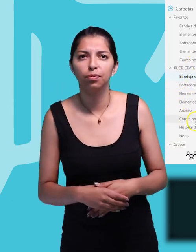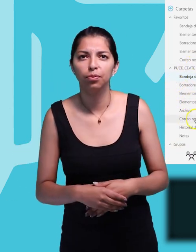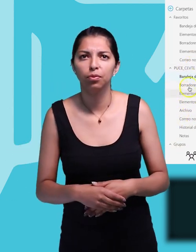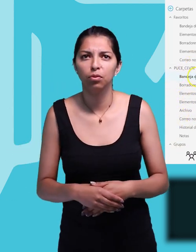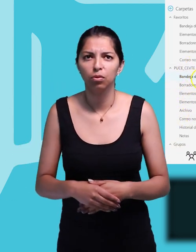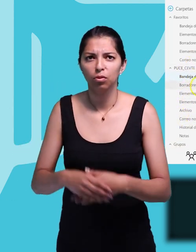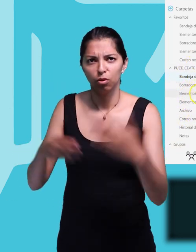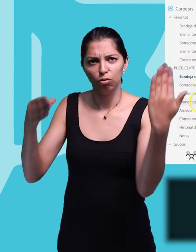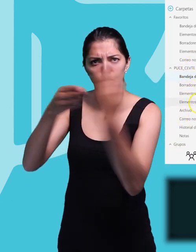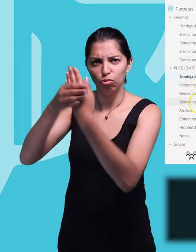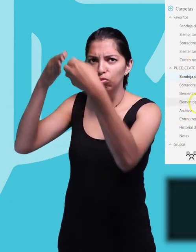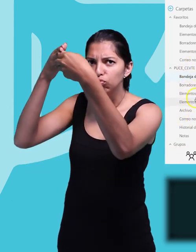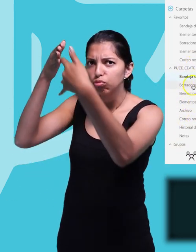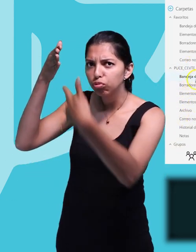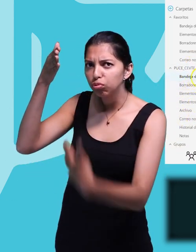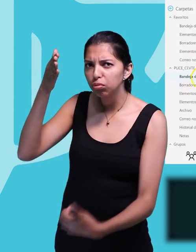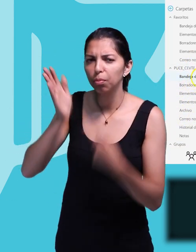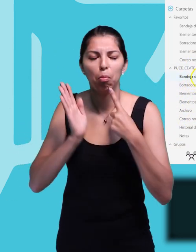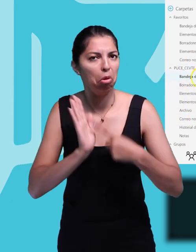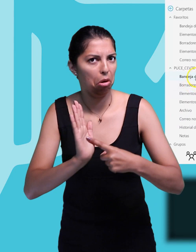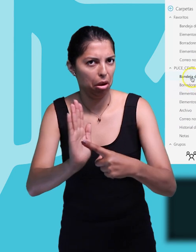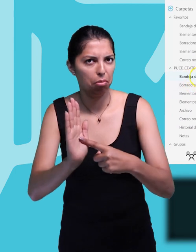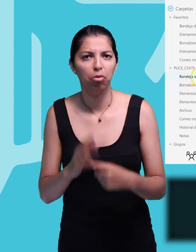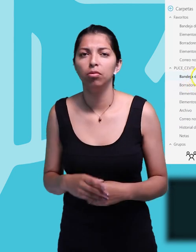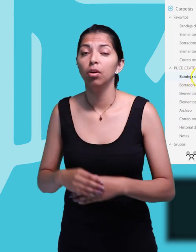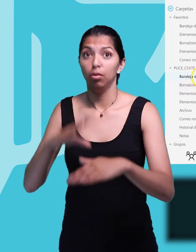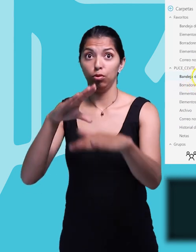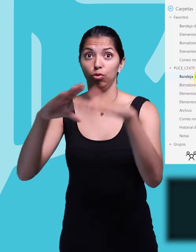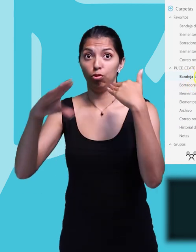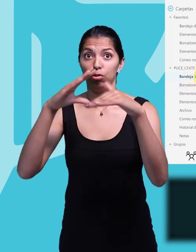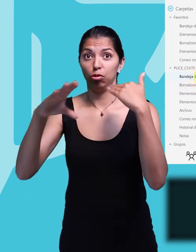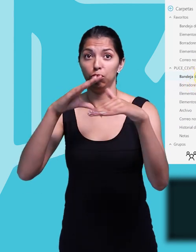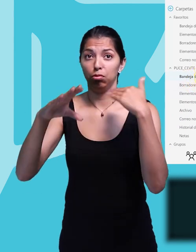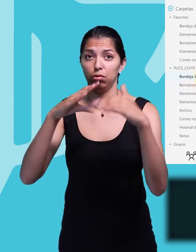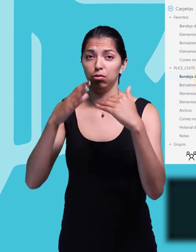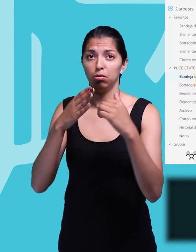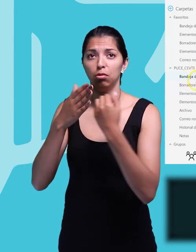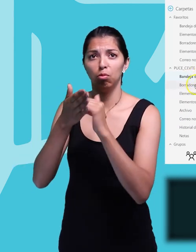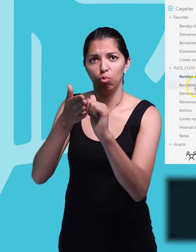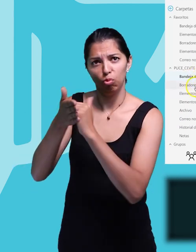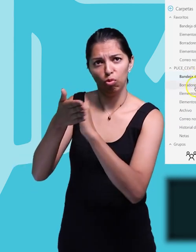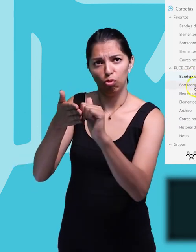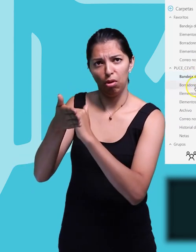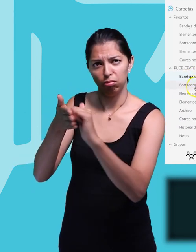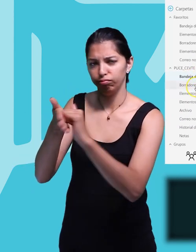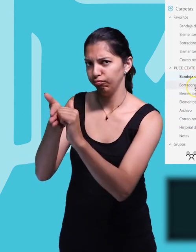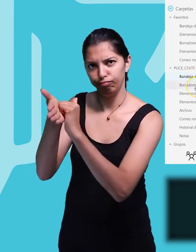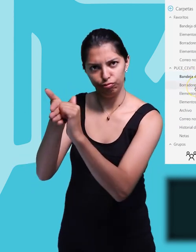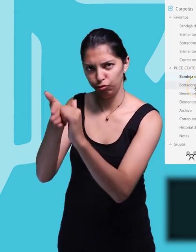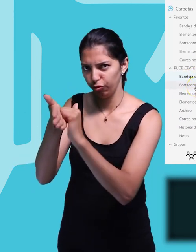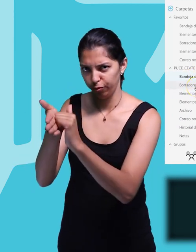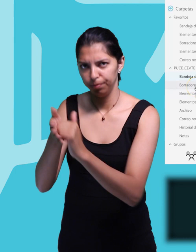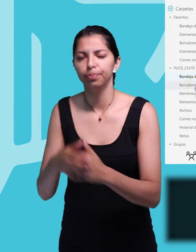tenemos el panel de navegación con las diferentes carpetas, donde se almacenan, por ejemplo, en bandeja de entrada los elementos recibidos, en borradores